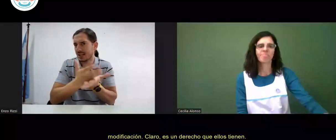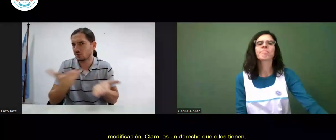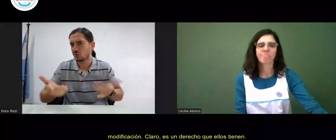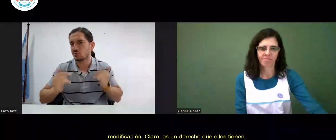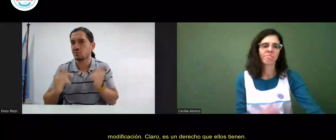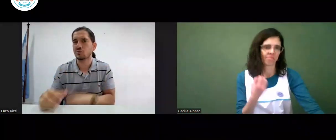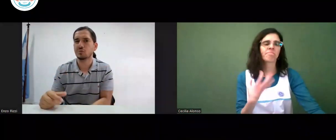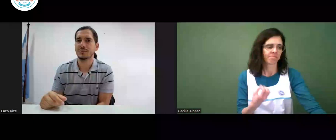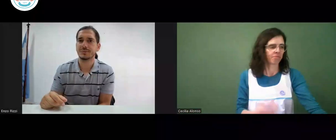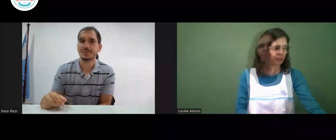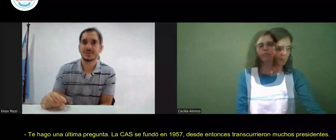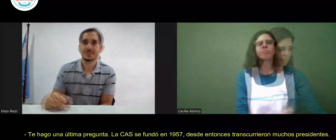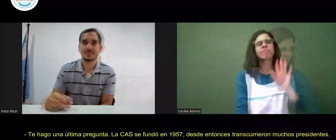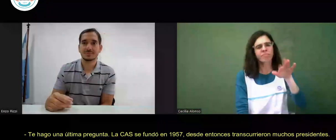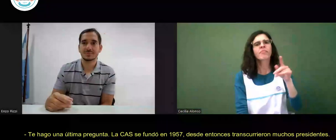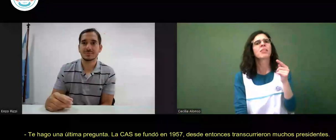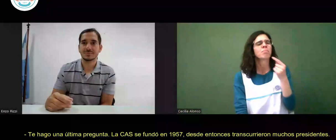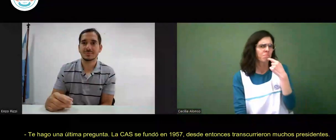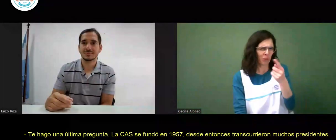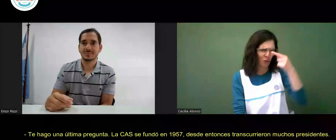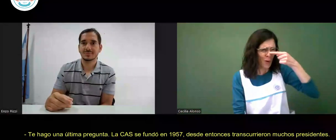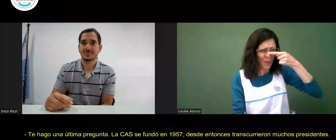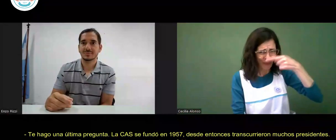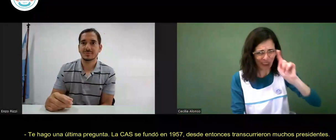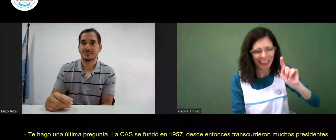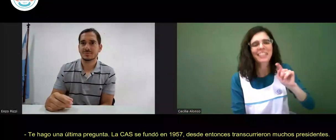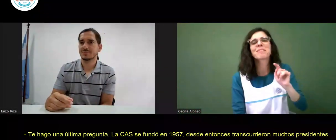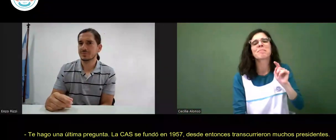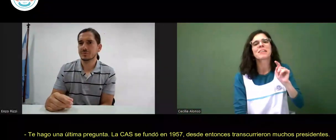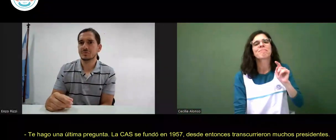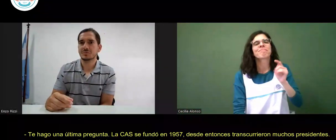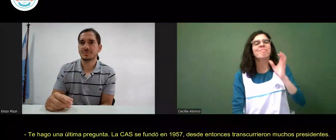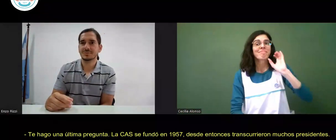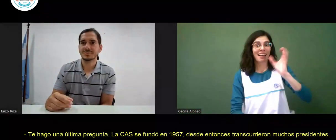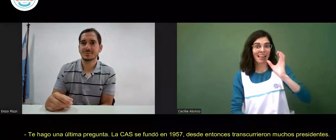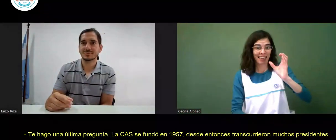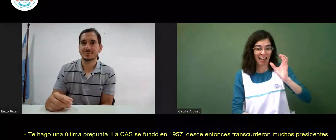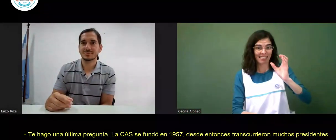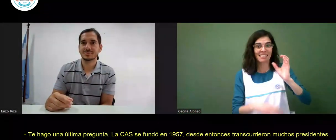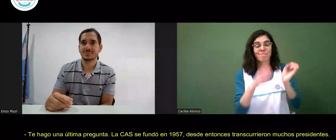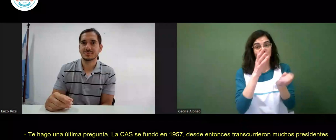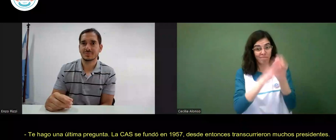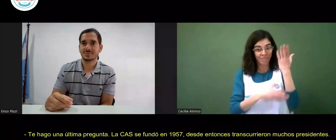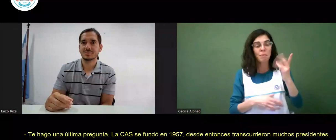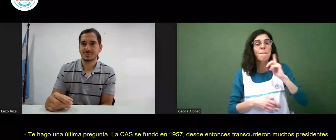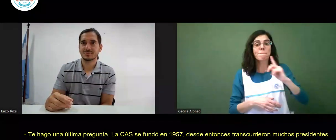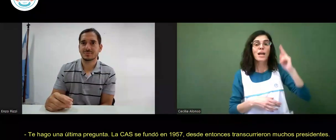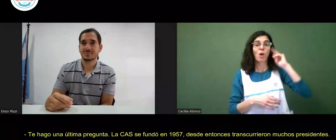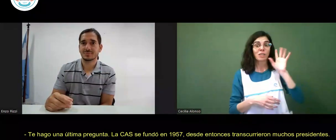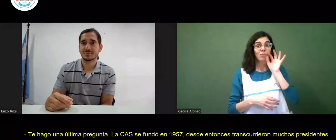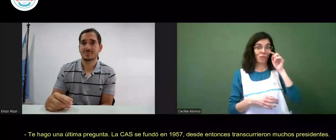es un derecho que ellos tienen una última pregunta la CAS se fundó en 1957